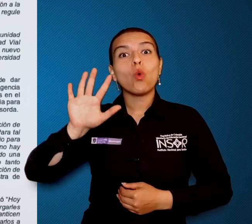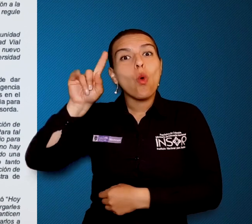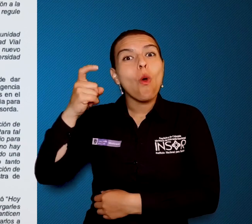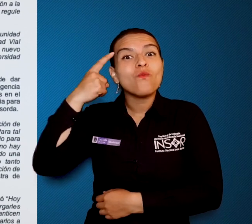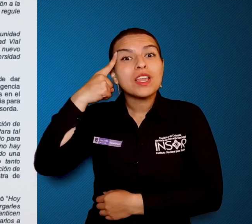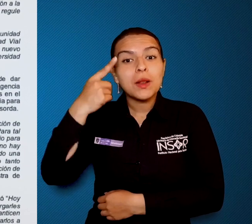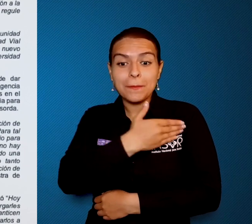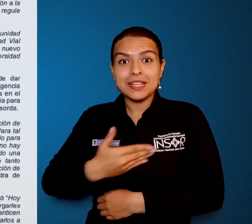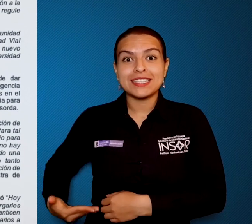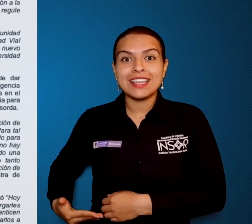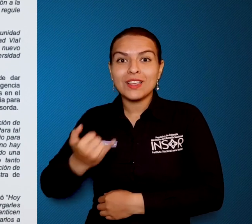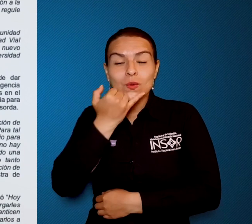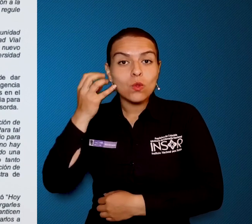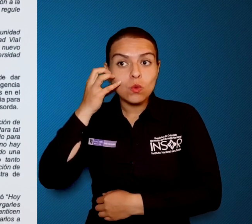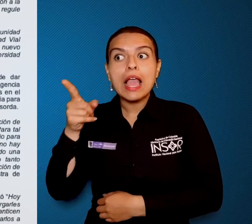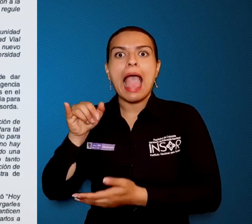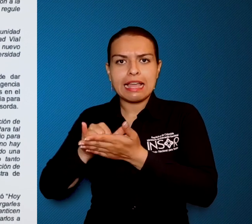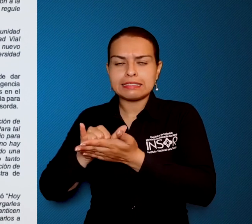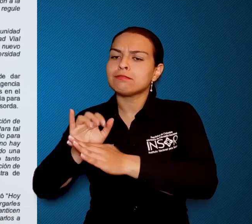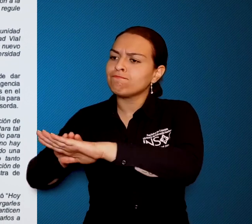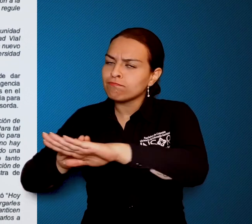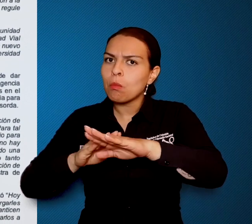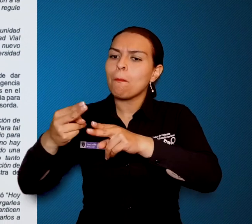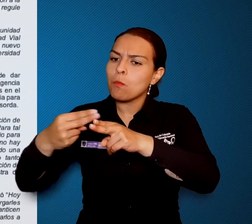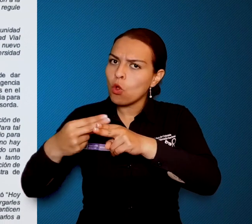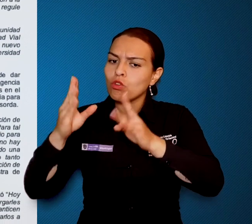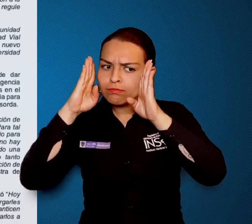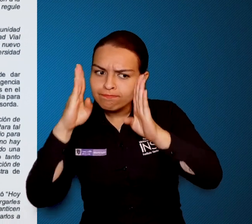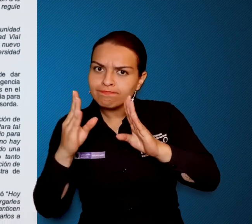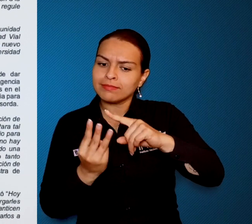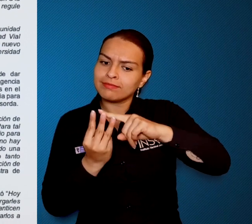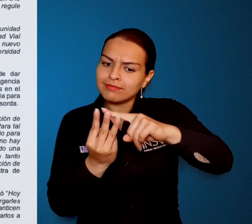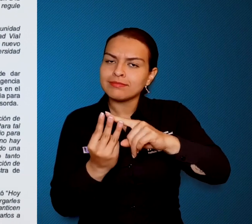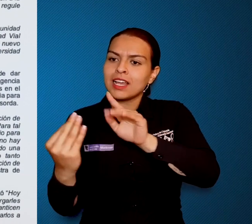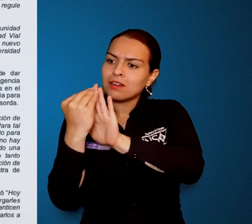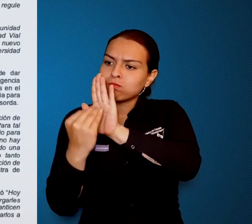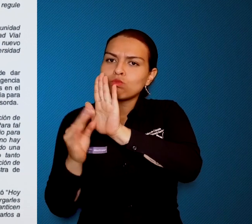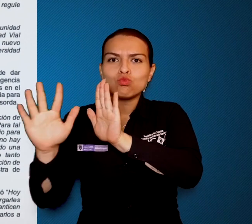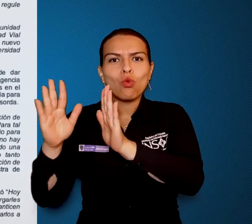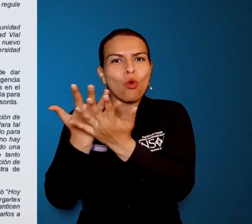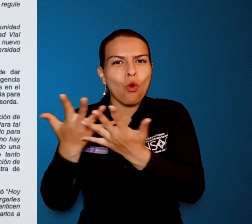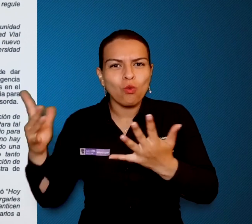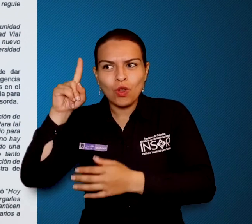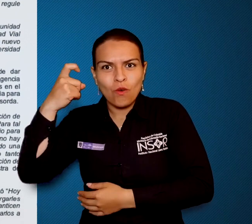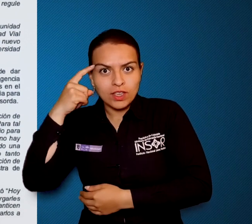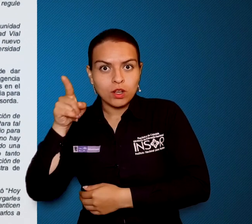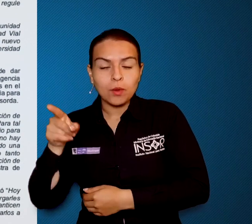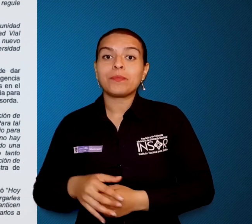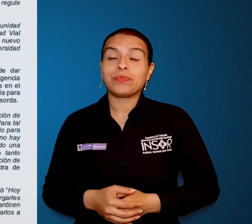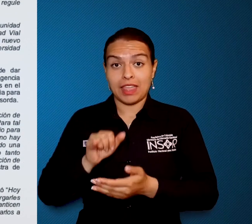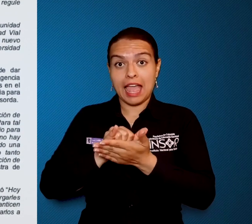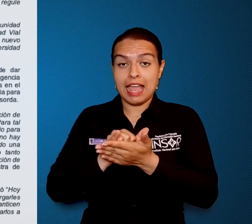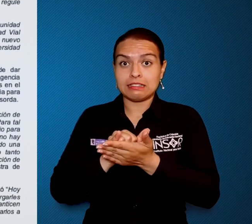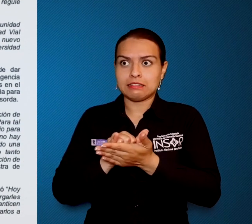El gobierno del presidente Iván Duque ha priorizado la licencia de conducción de transporte privado para la comunidad sorda dentro de la Agenda Nacional.